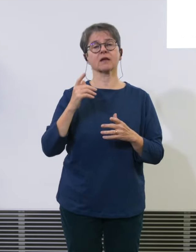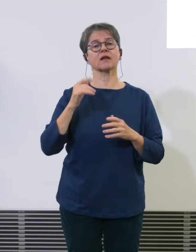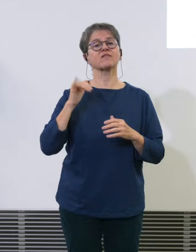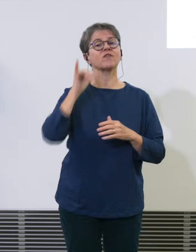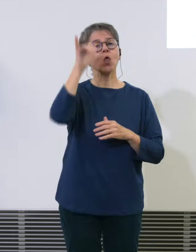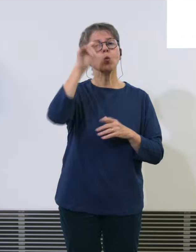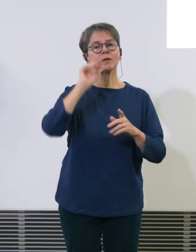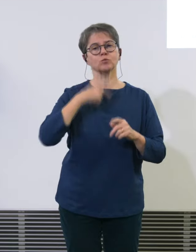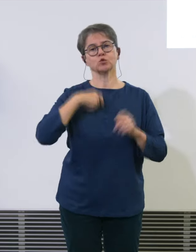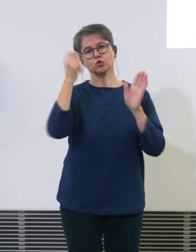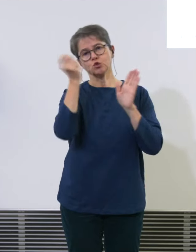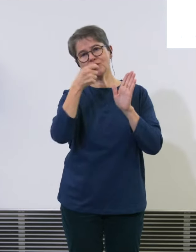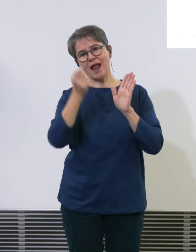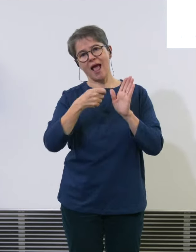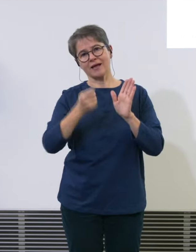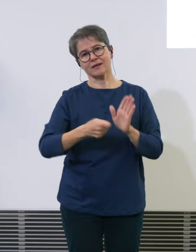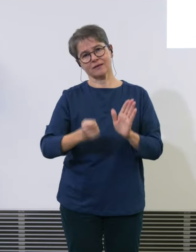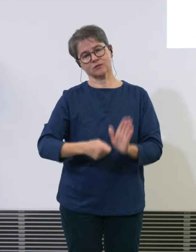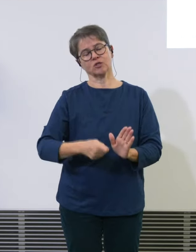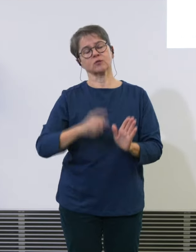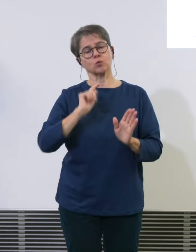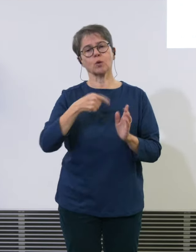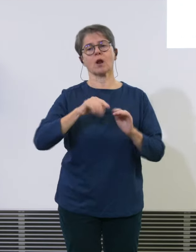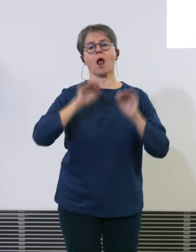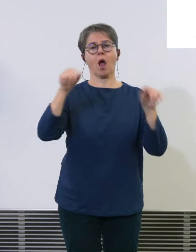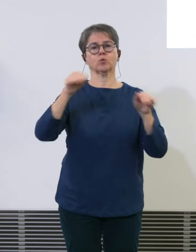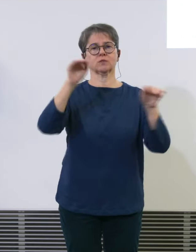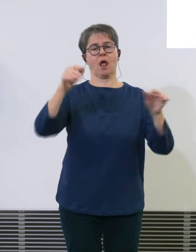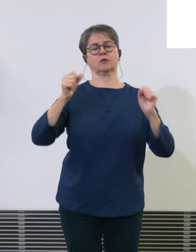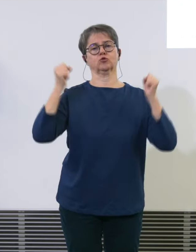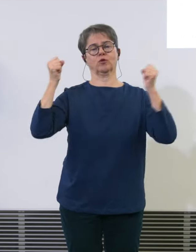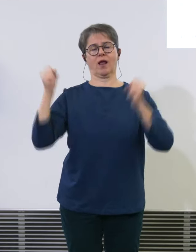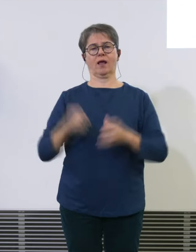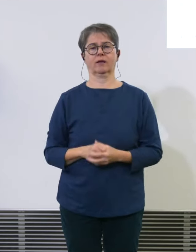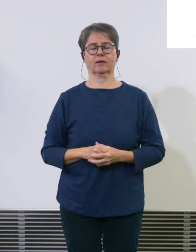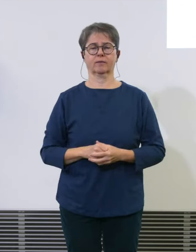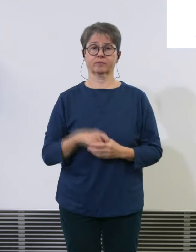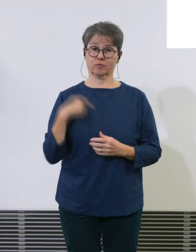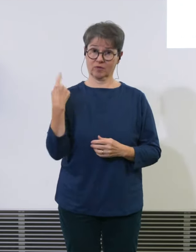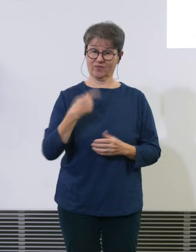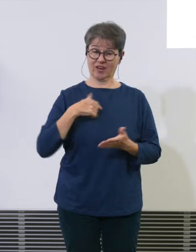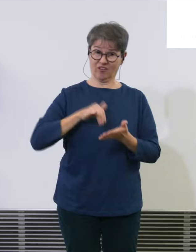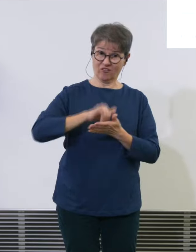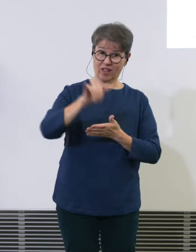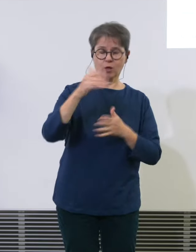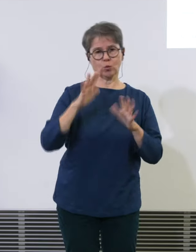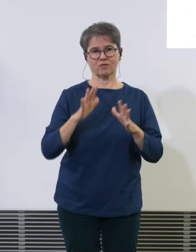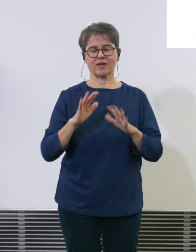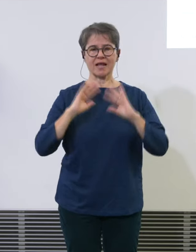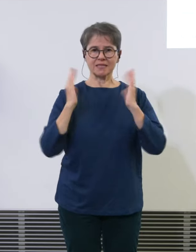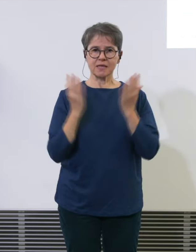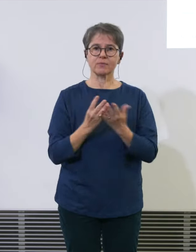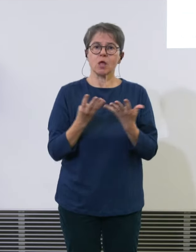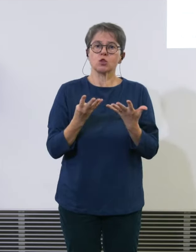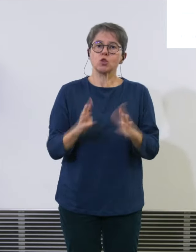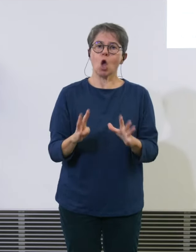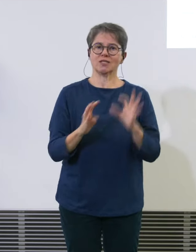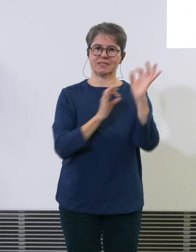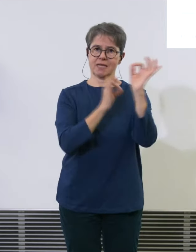Umwand wir fliegen etwa mit 90% der Kapazität von dem was wir im 209 also